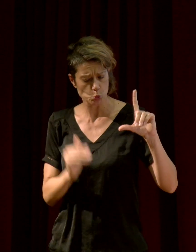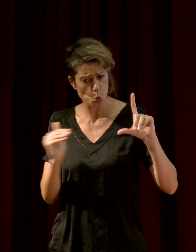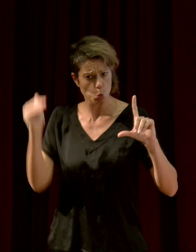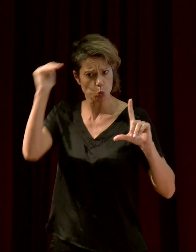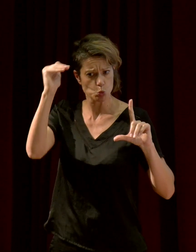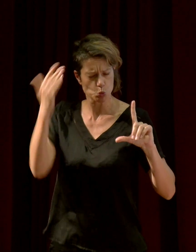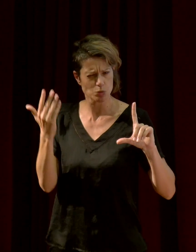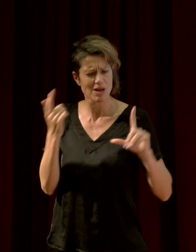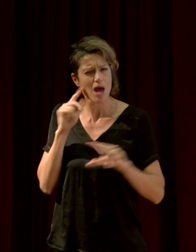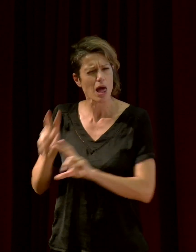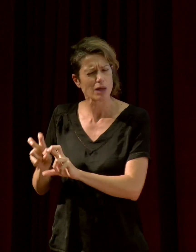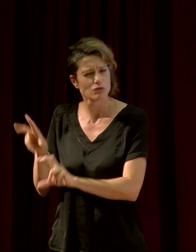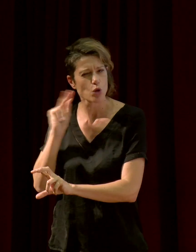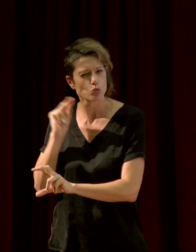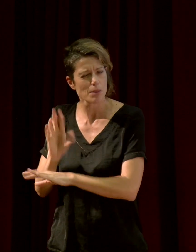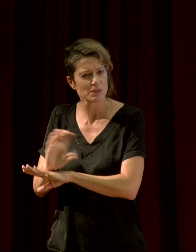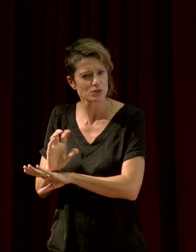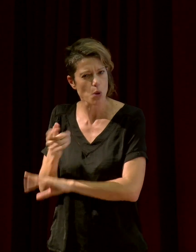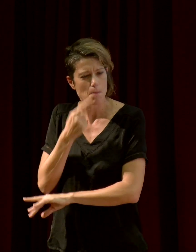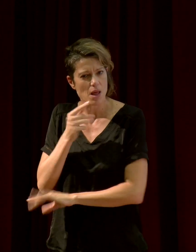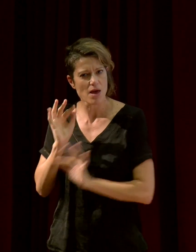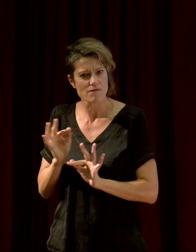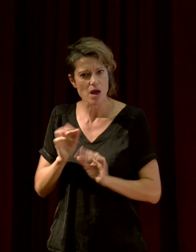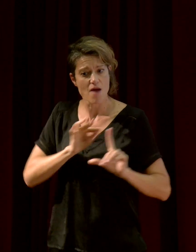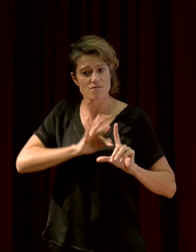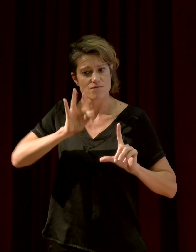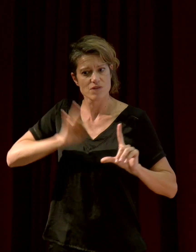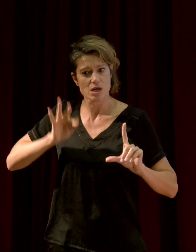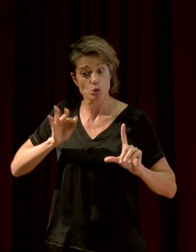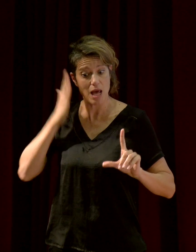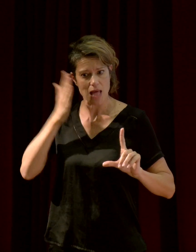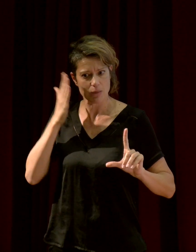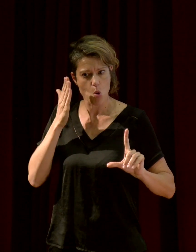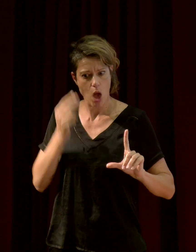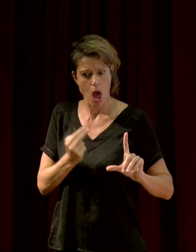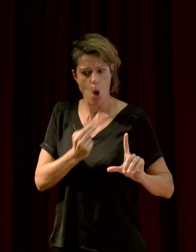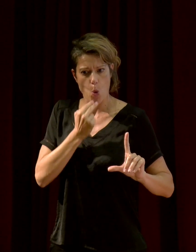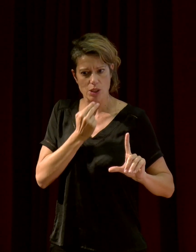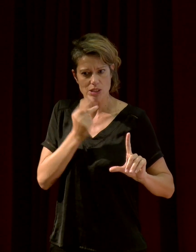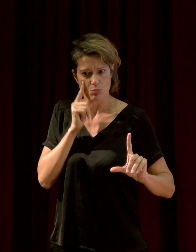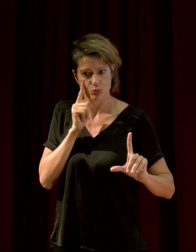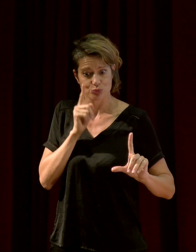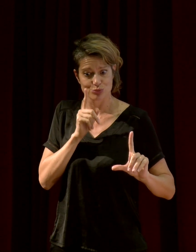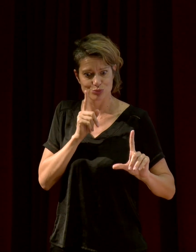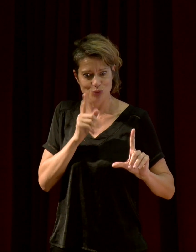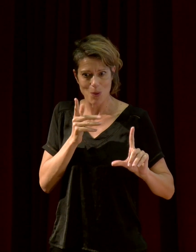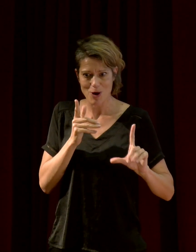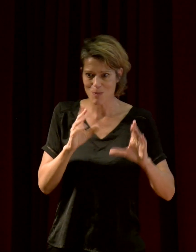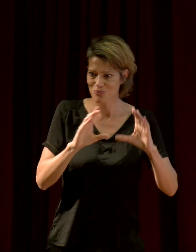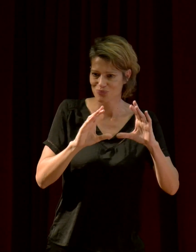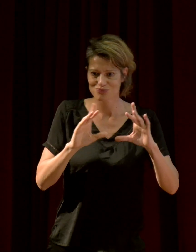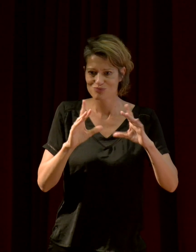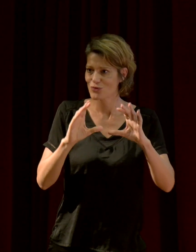qui parlait des différentes fréquences des animaux qui trouvaient des fréquences de manière à ne empiéter la communication les uns chez les autres. J'avais trouvé ça